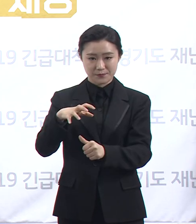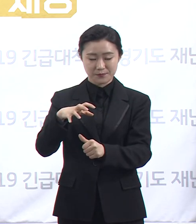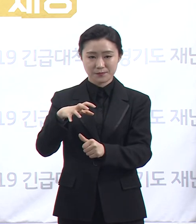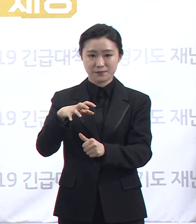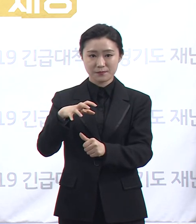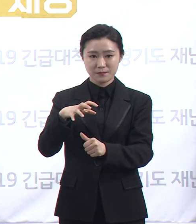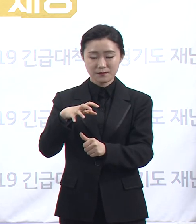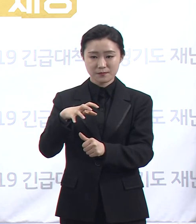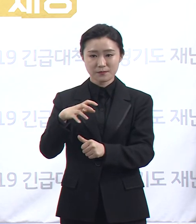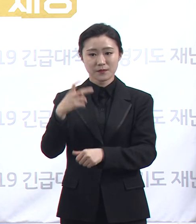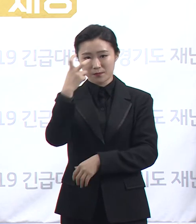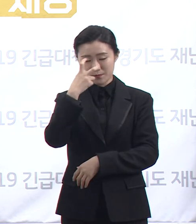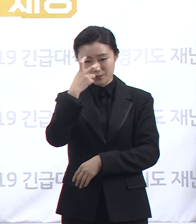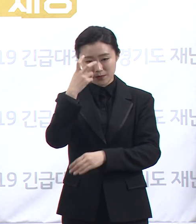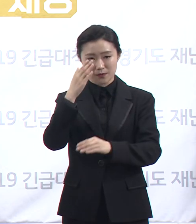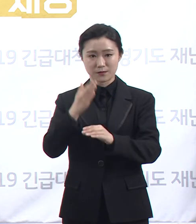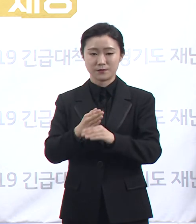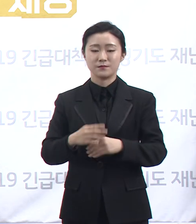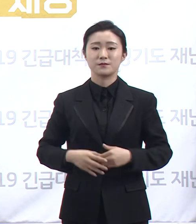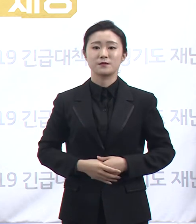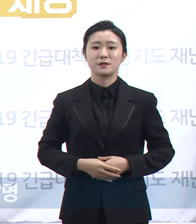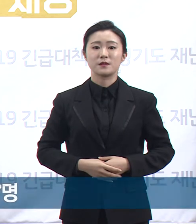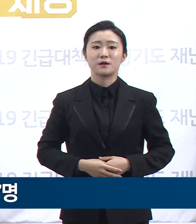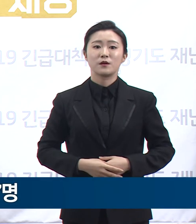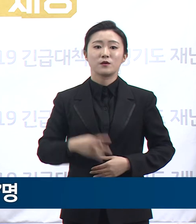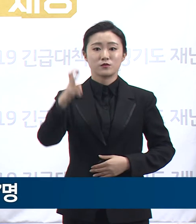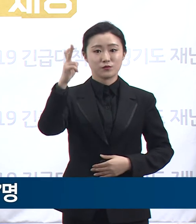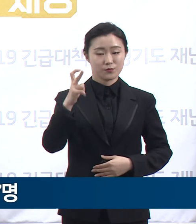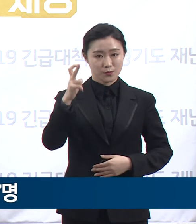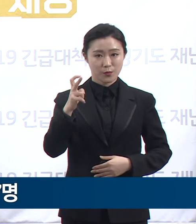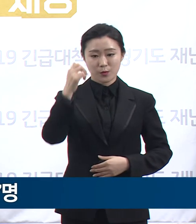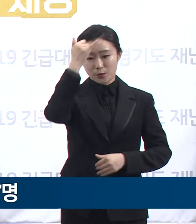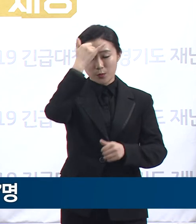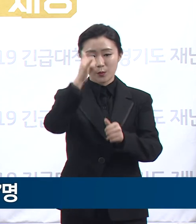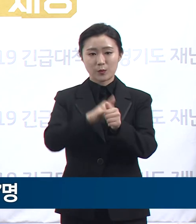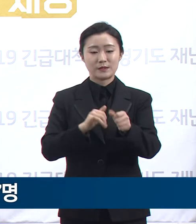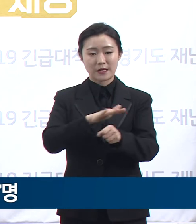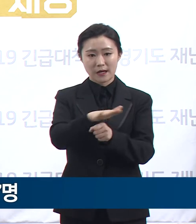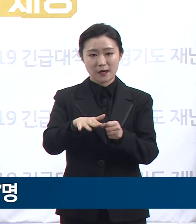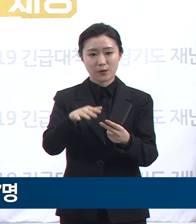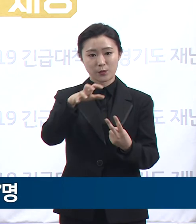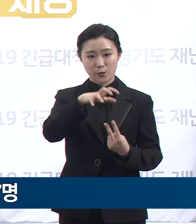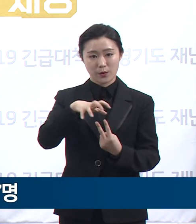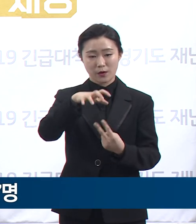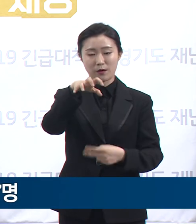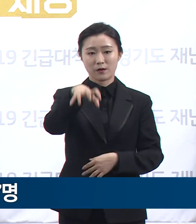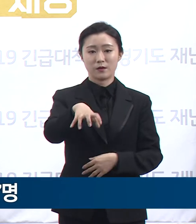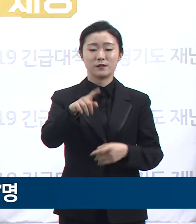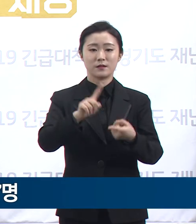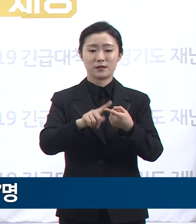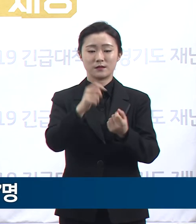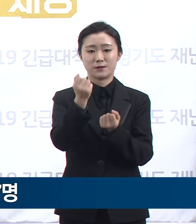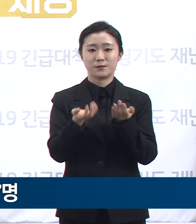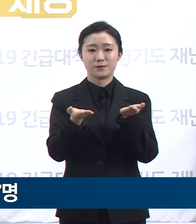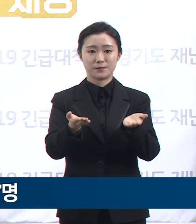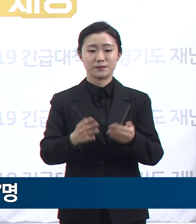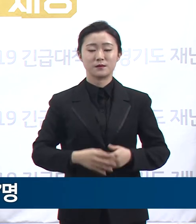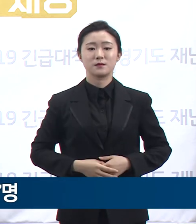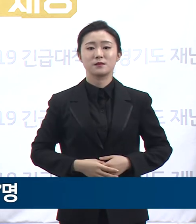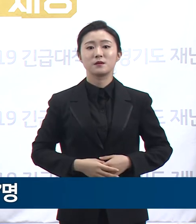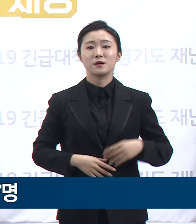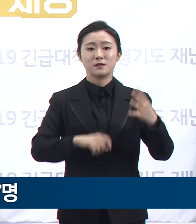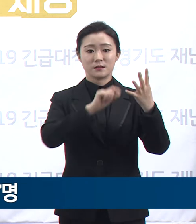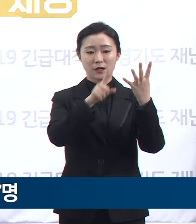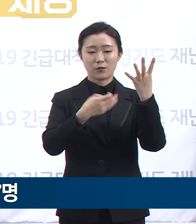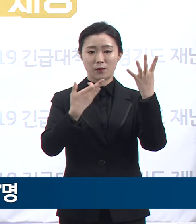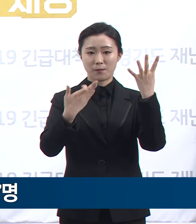효사랑 요양원 확진 상황에 대해서 말씀드리겠습니다. 군포 효사랑 요양원은 지난 4월 8일 요양보호